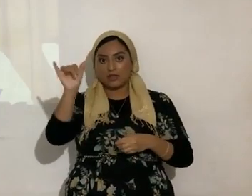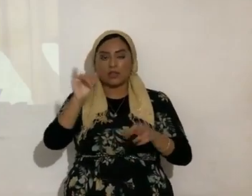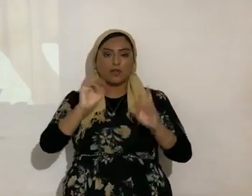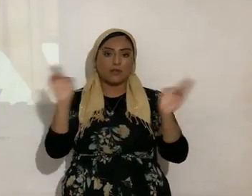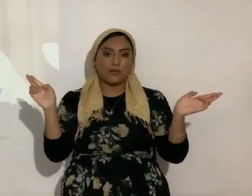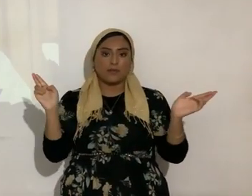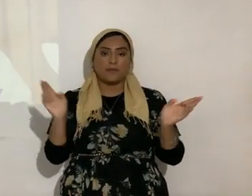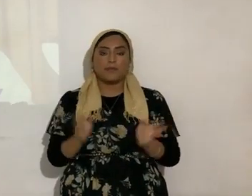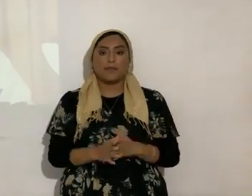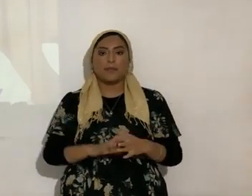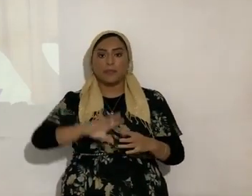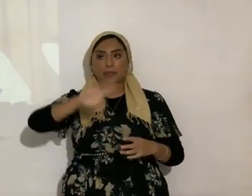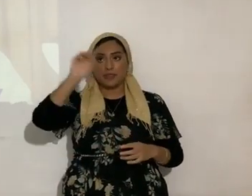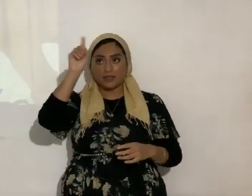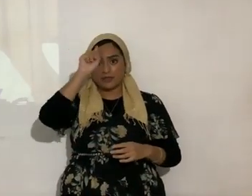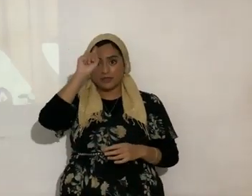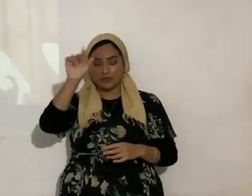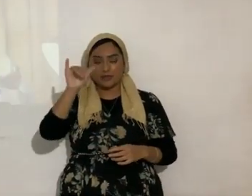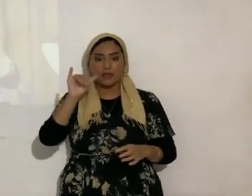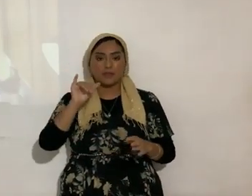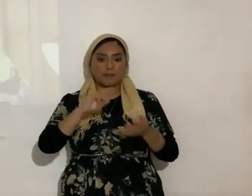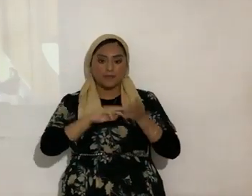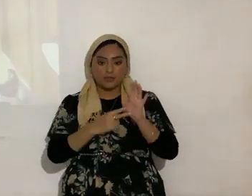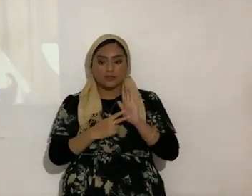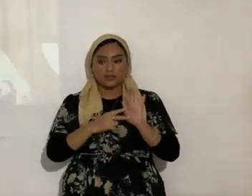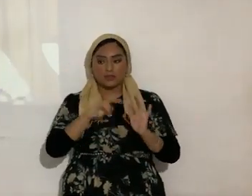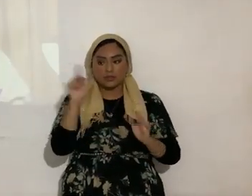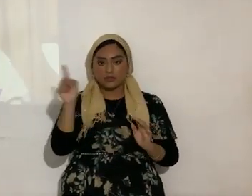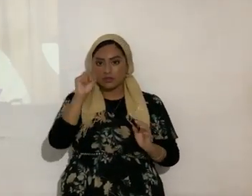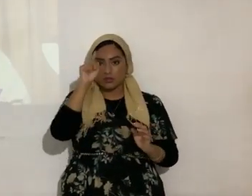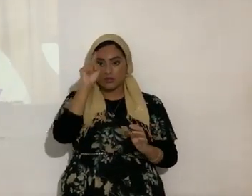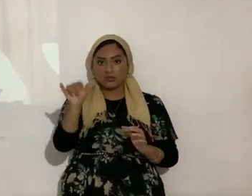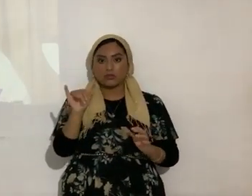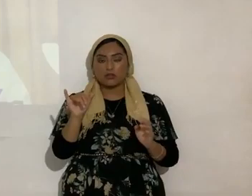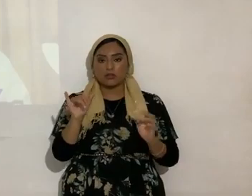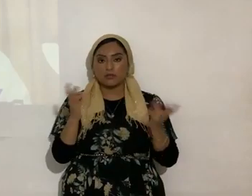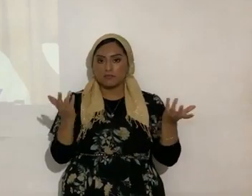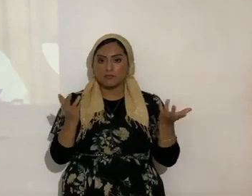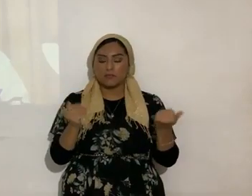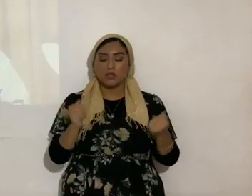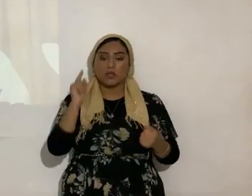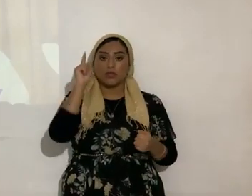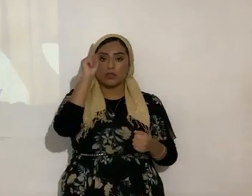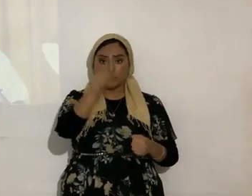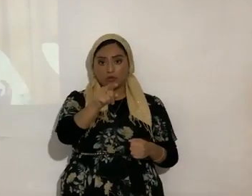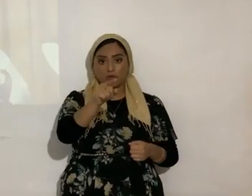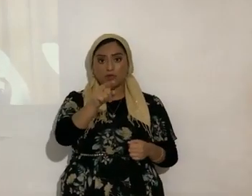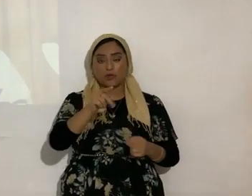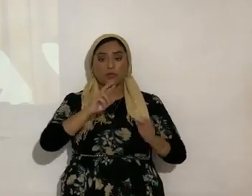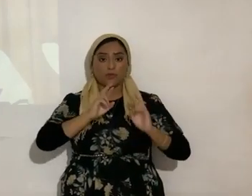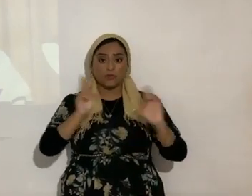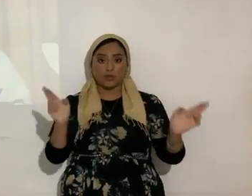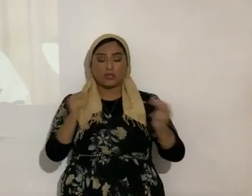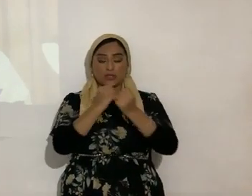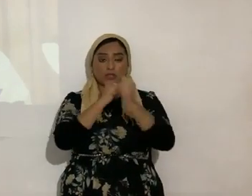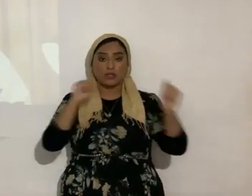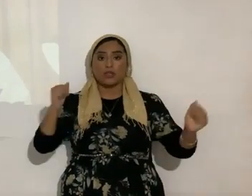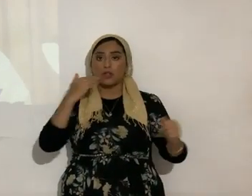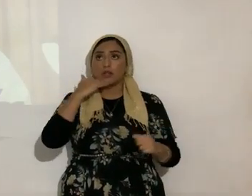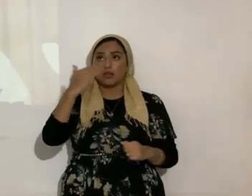La eternidad es eso, la eternidad. Entonces, tú, siendo ya salvo por la sangre bendita de Yahshua